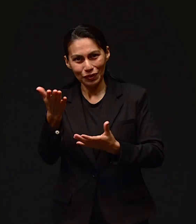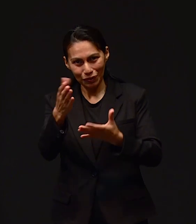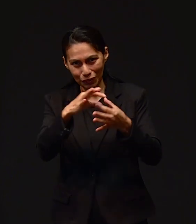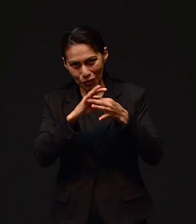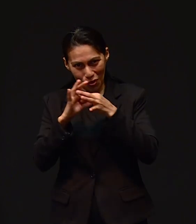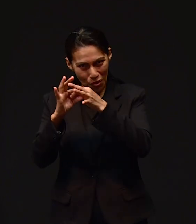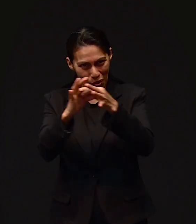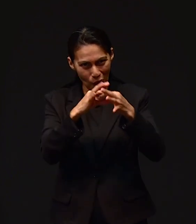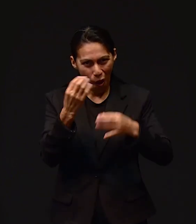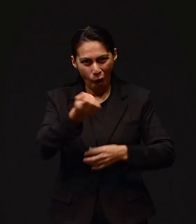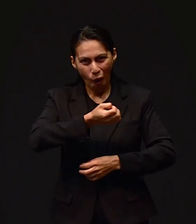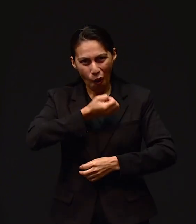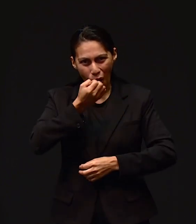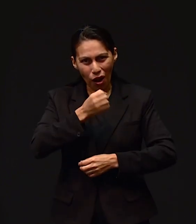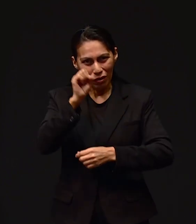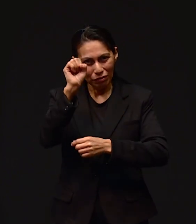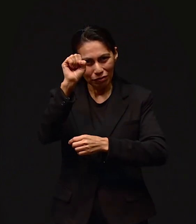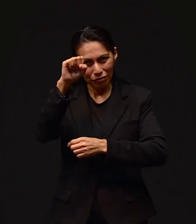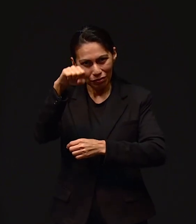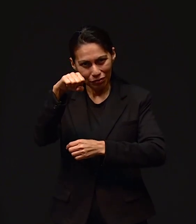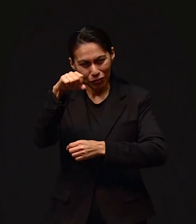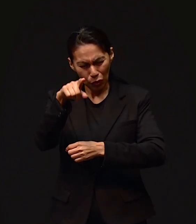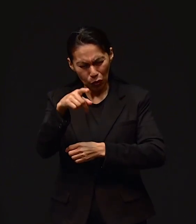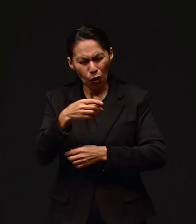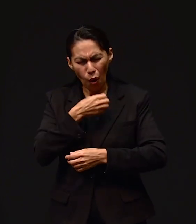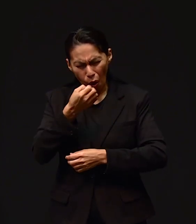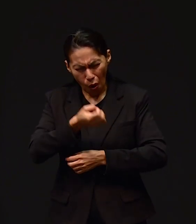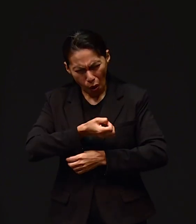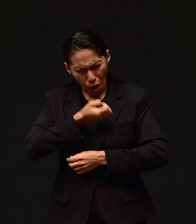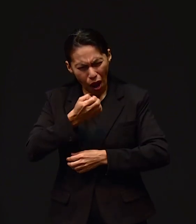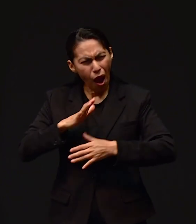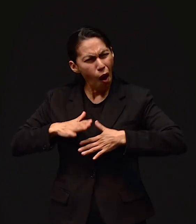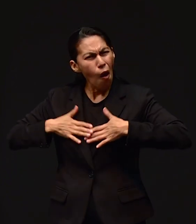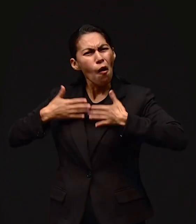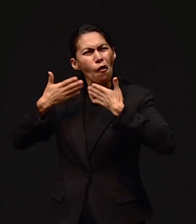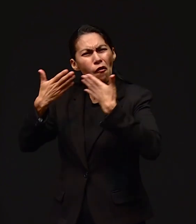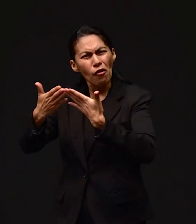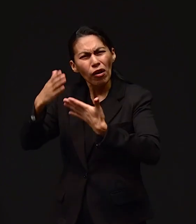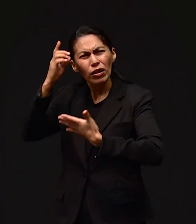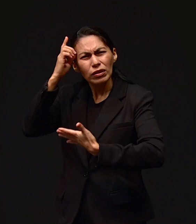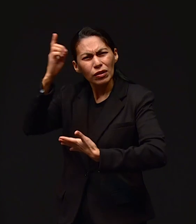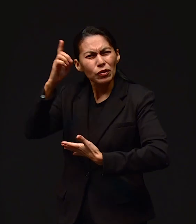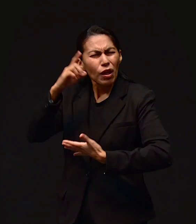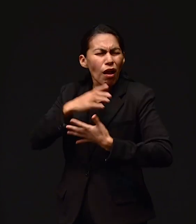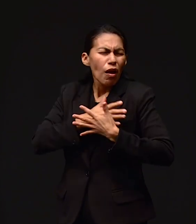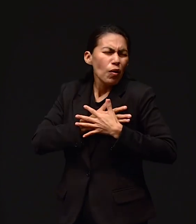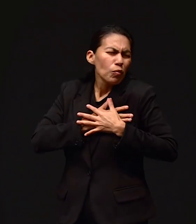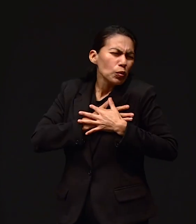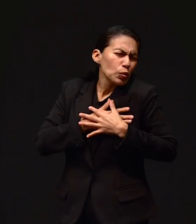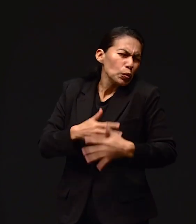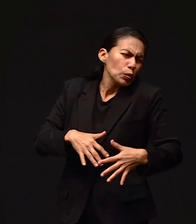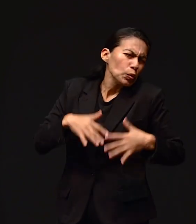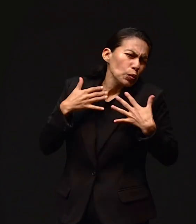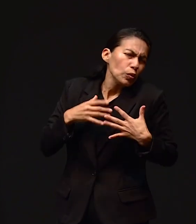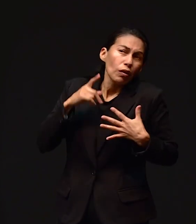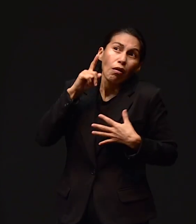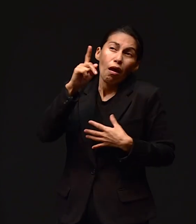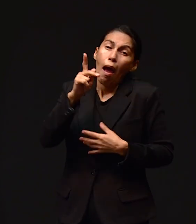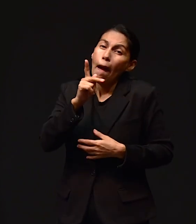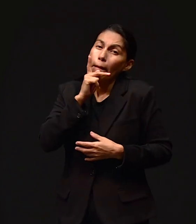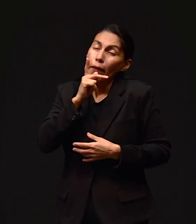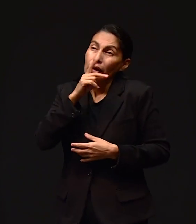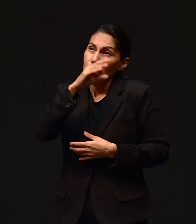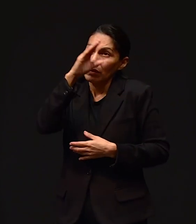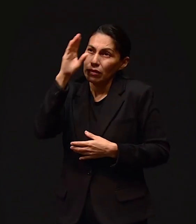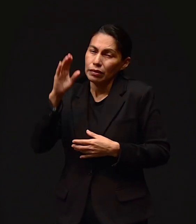Acompáñenos Inclinen su rostro Allí donde estás Y confía en el Dios Amoroso En tu